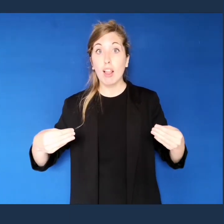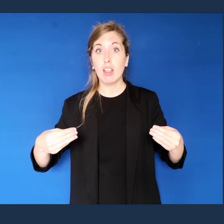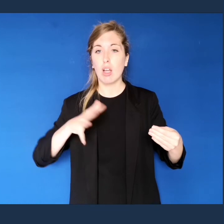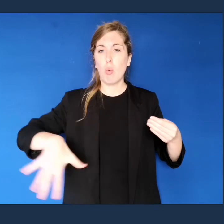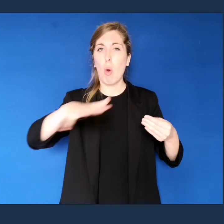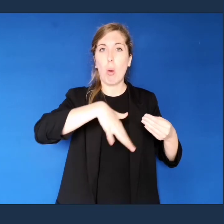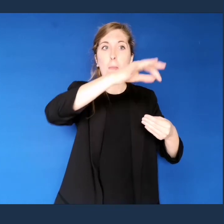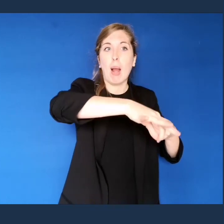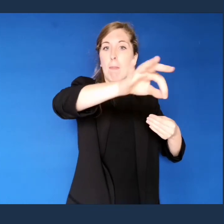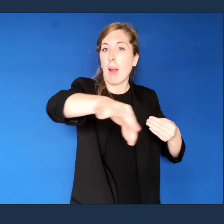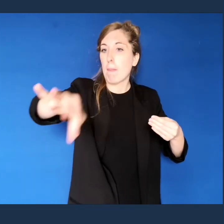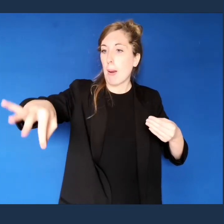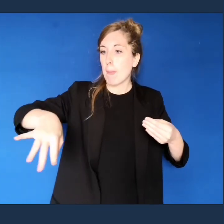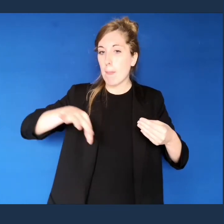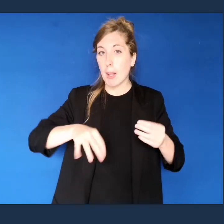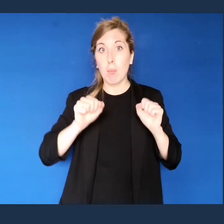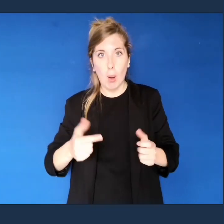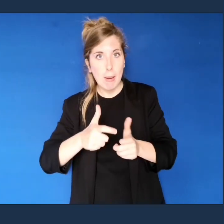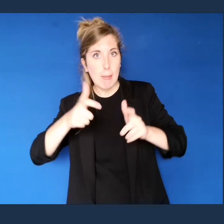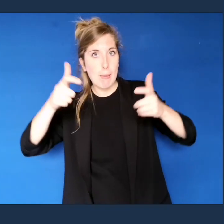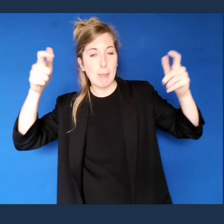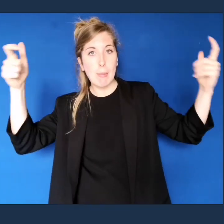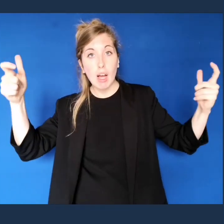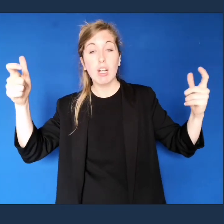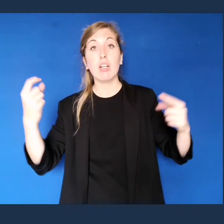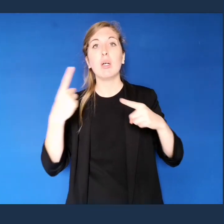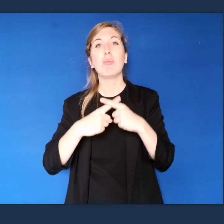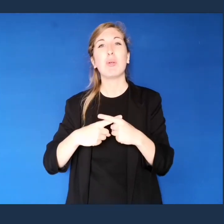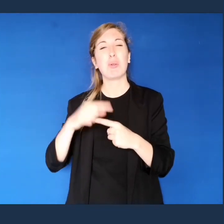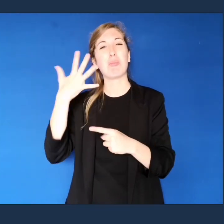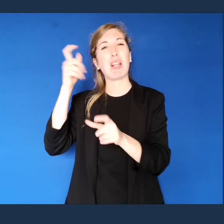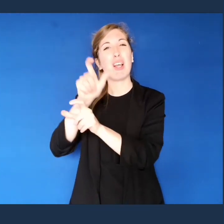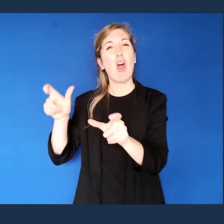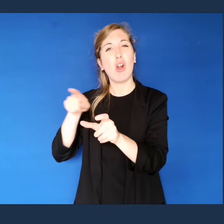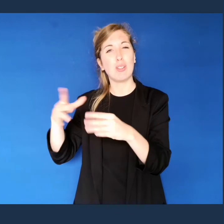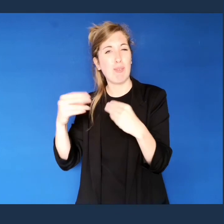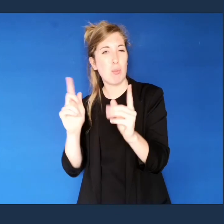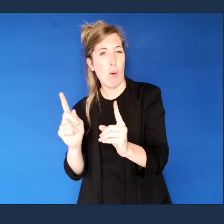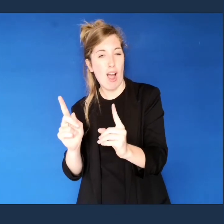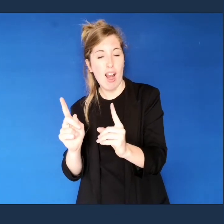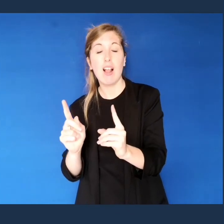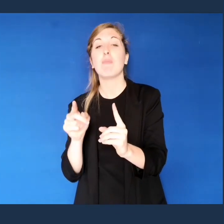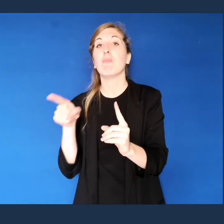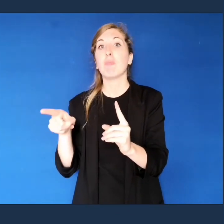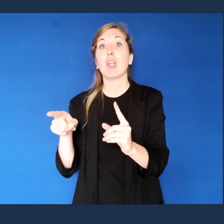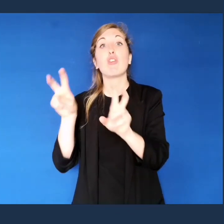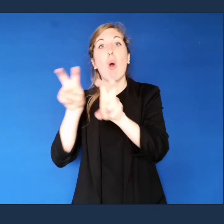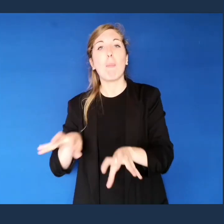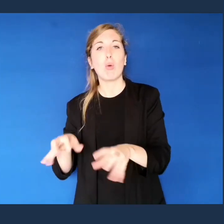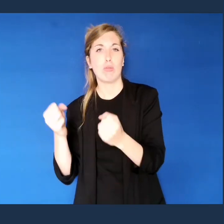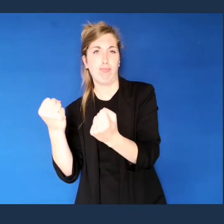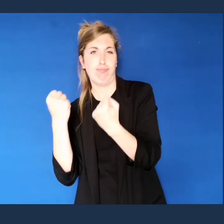darci i valori delle misure in più punti. Inoltre quello che fanno i meteorologi è quello di avvalersi di computer